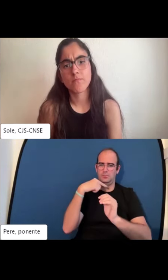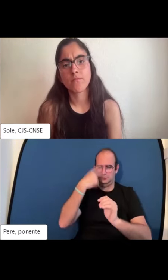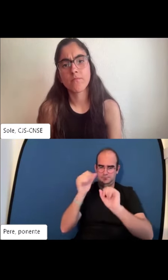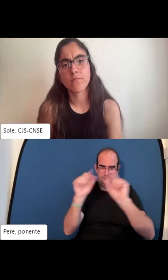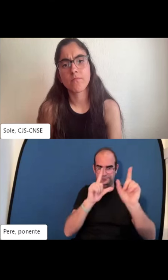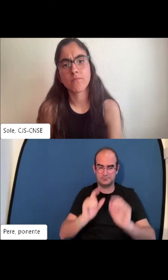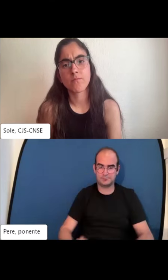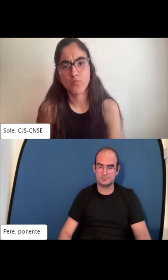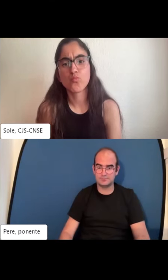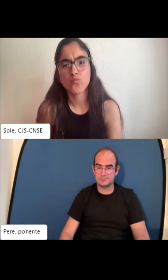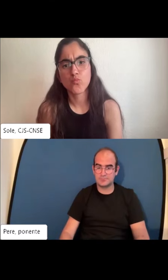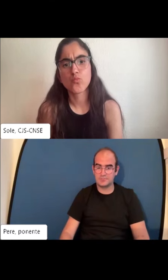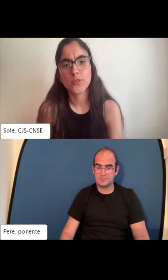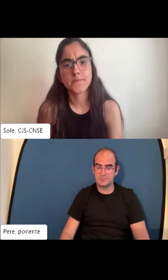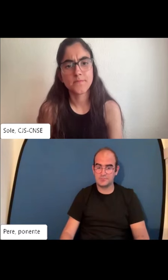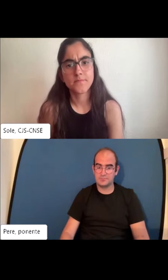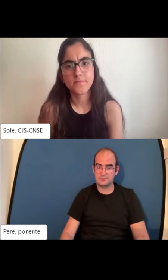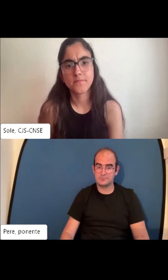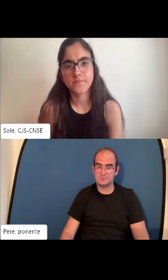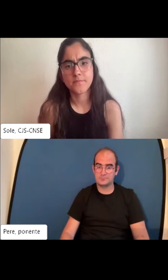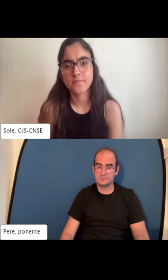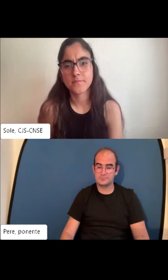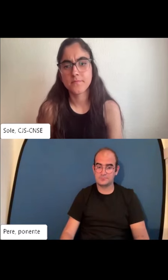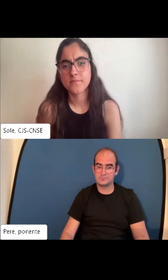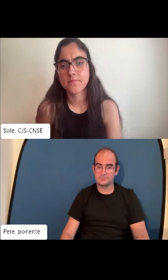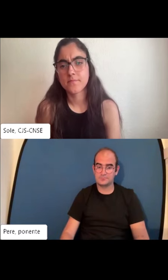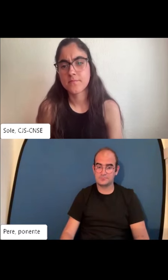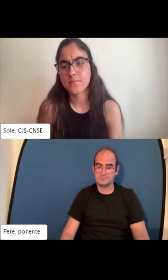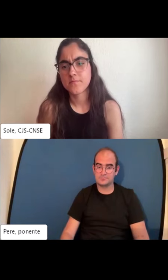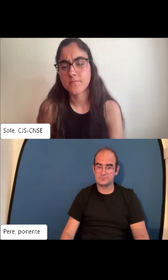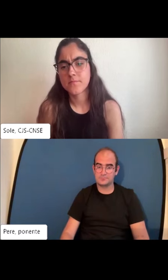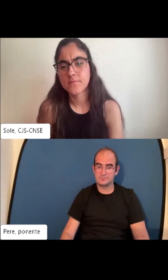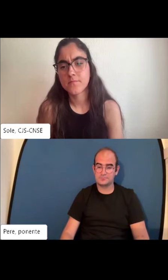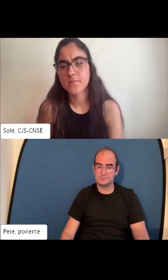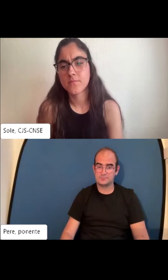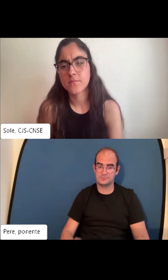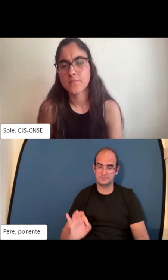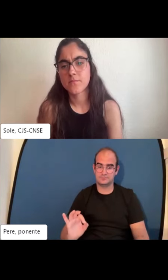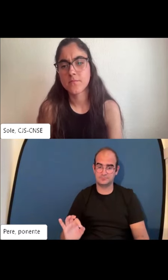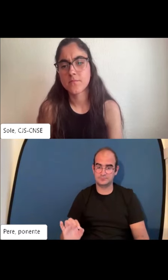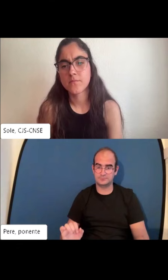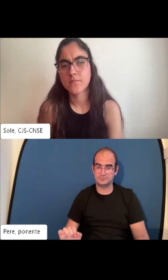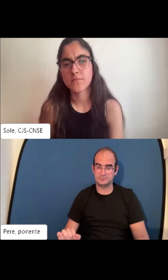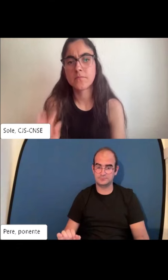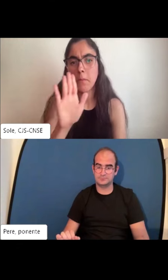porque por ejemplo voy a aprovechar y yo os lo explico en la siguiente diapositiva